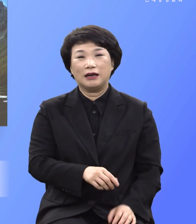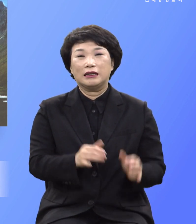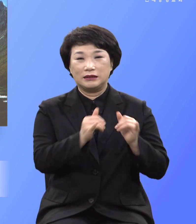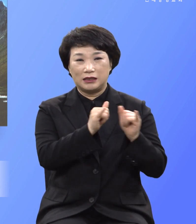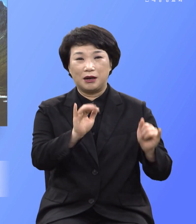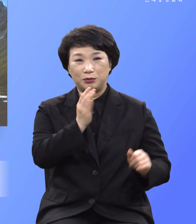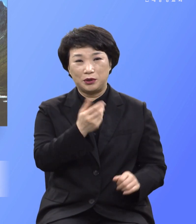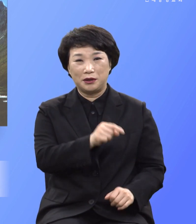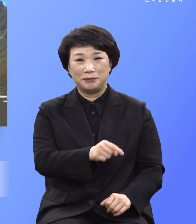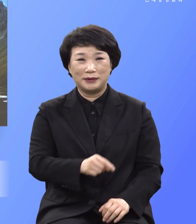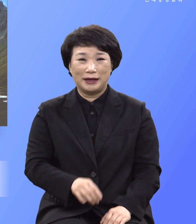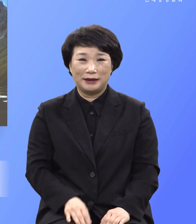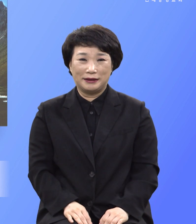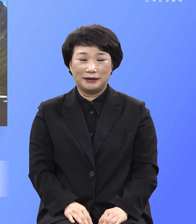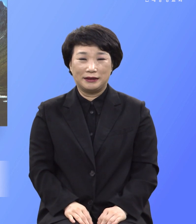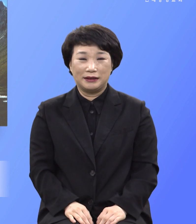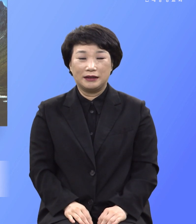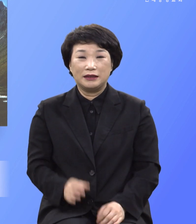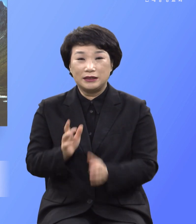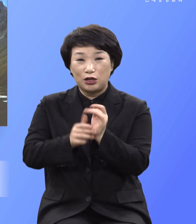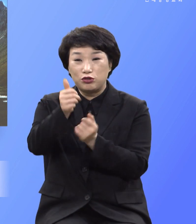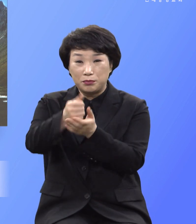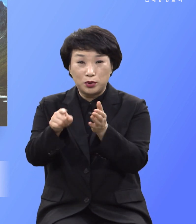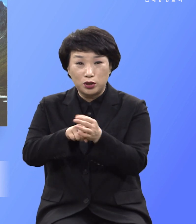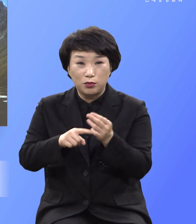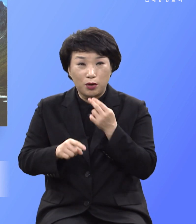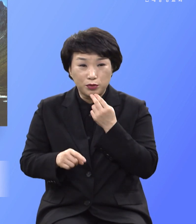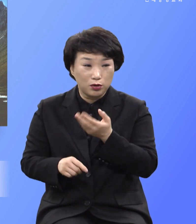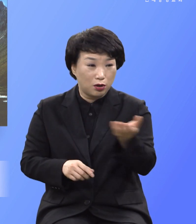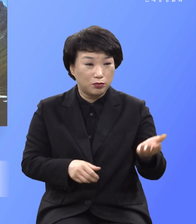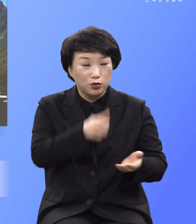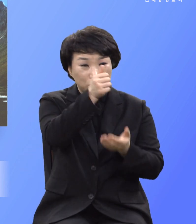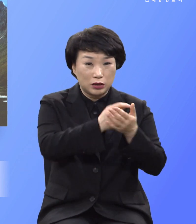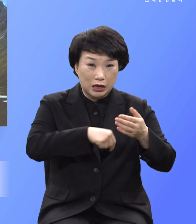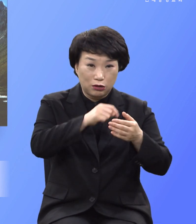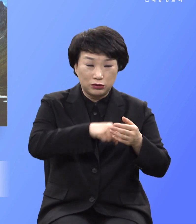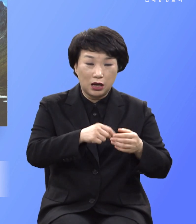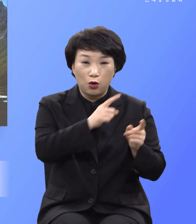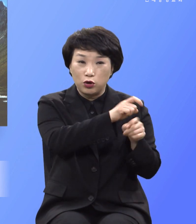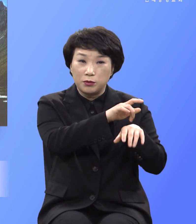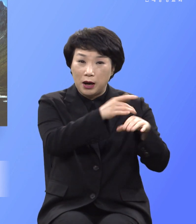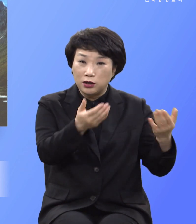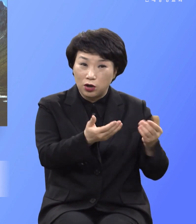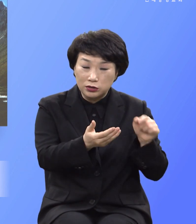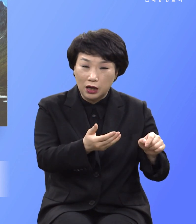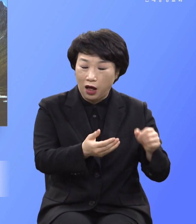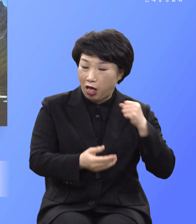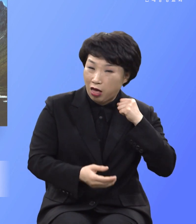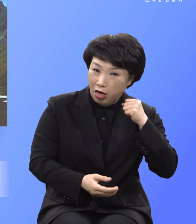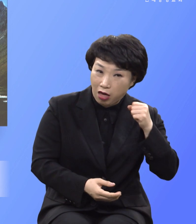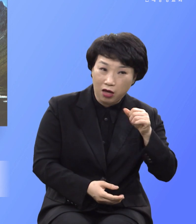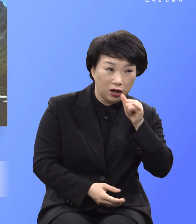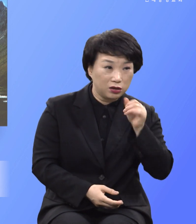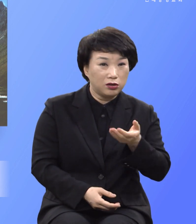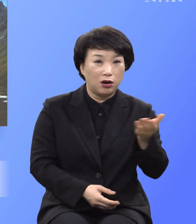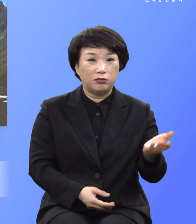마는 것입니다 예수 믿지 않으면 죄 아래서 마귀 사단 귀신에게 이끌려 처절한